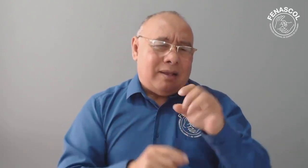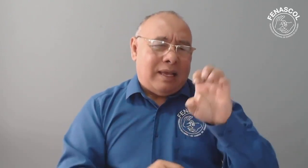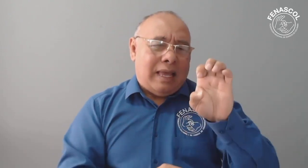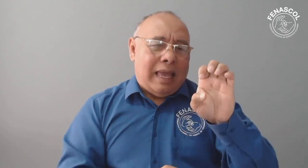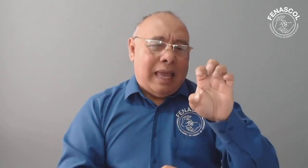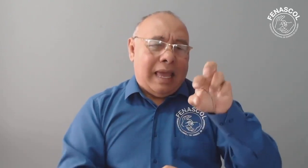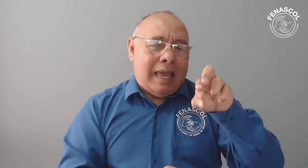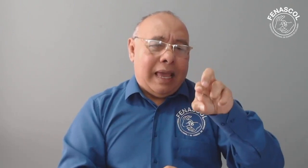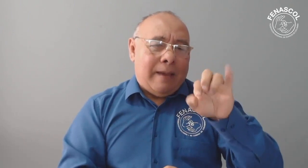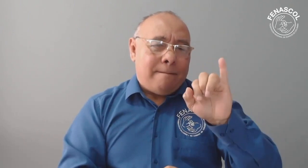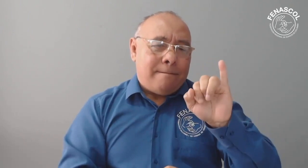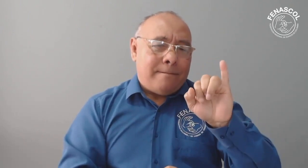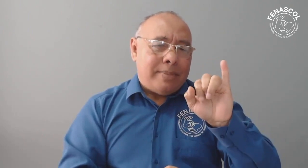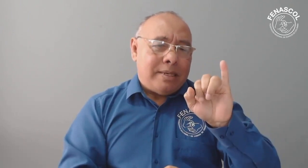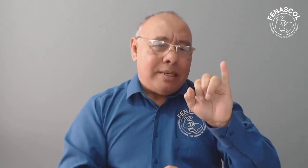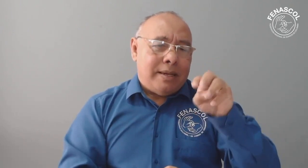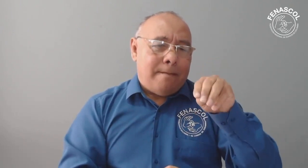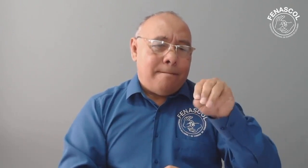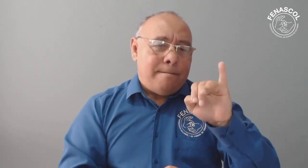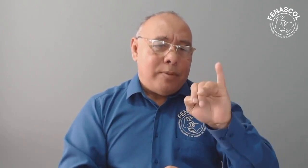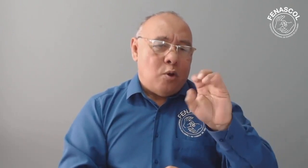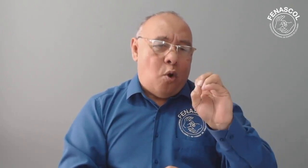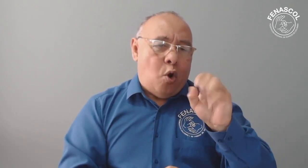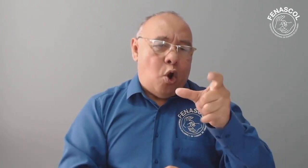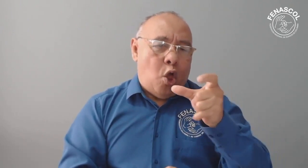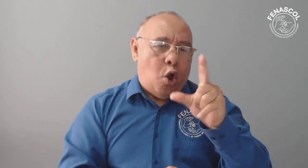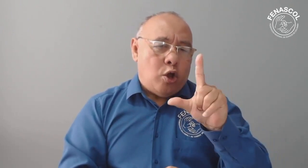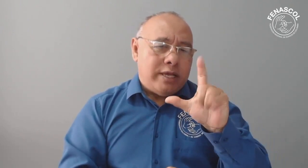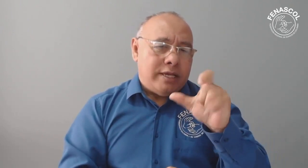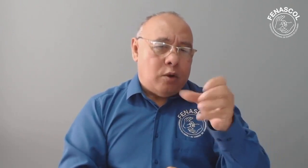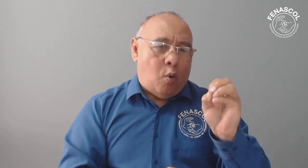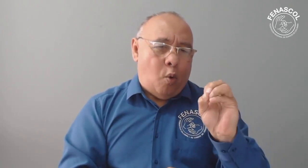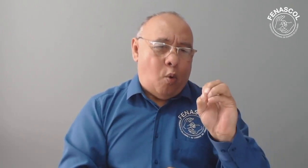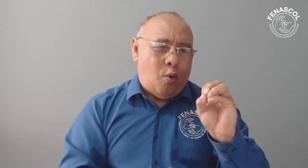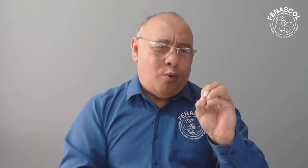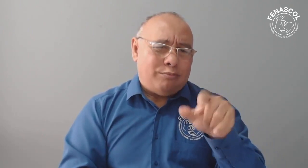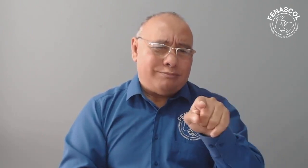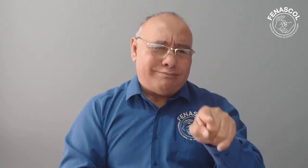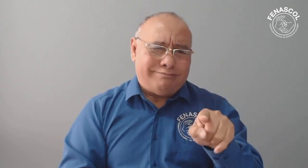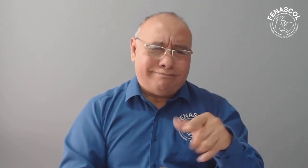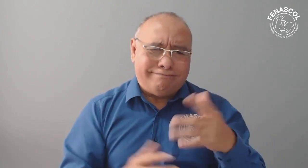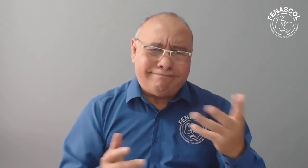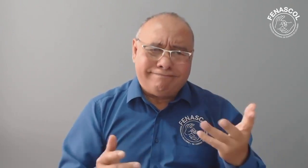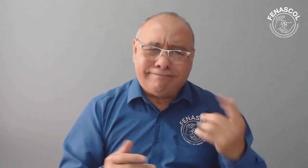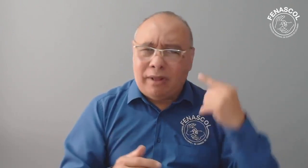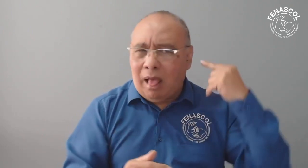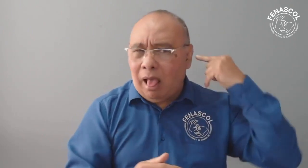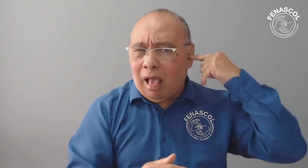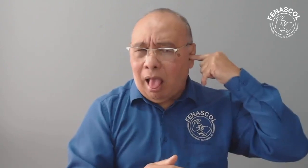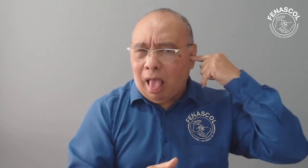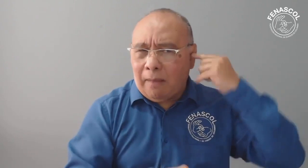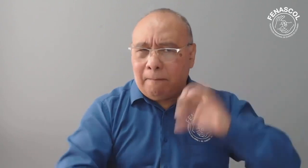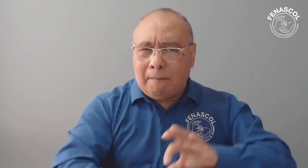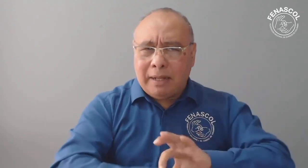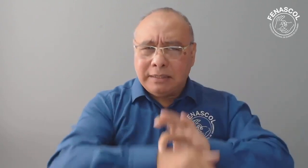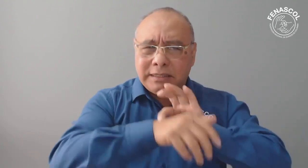sorda, el cual se denomina como estudio epidemiológico. Este estudio vuelve al enfoque médico